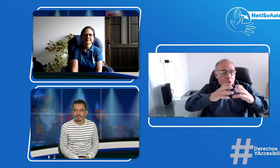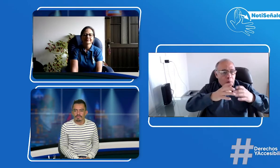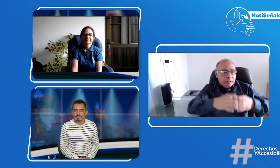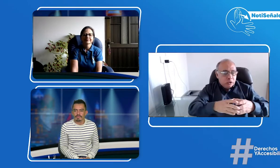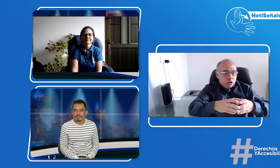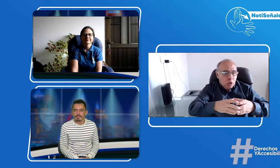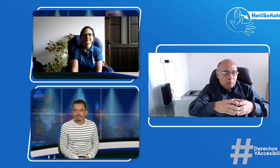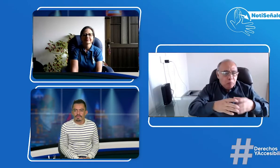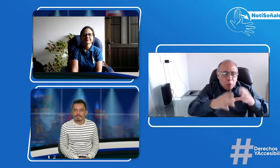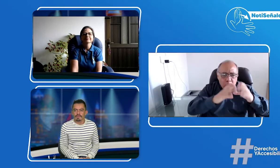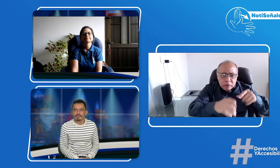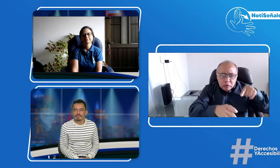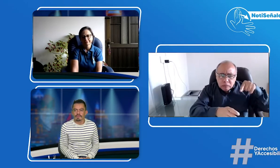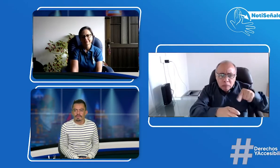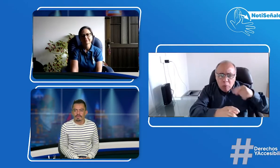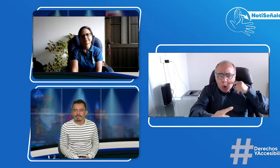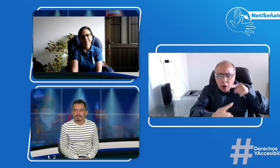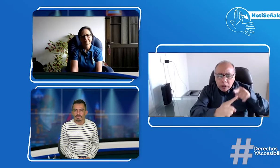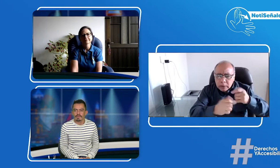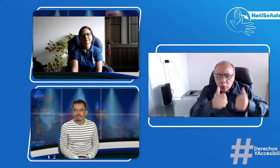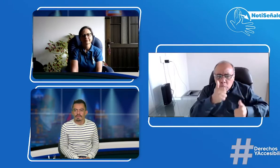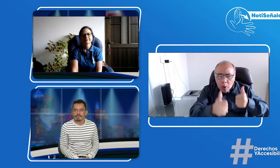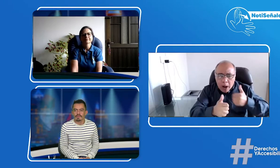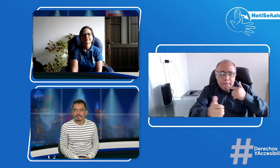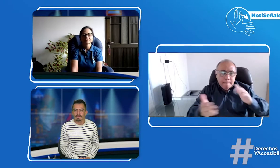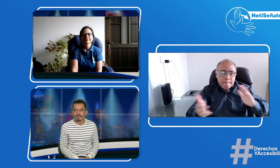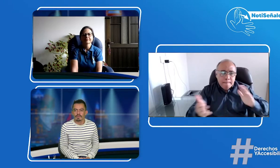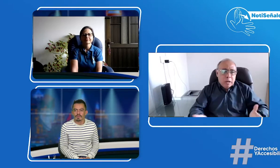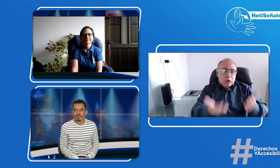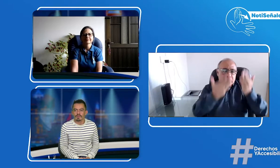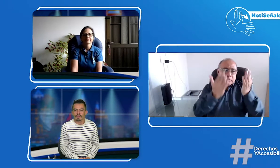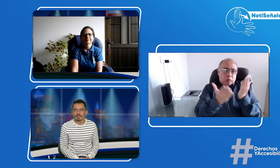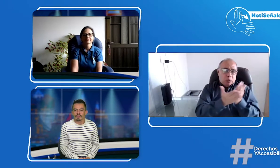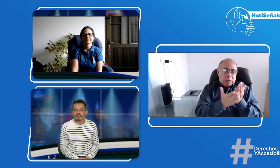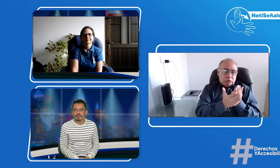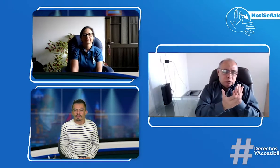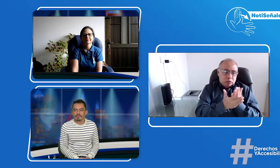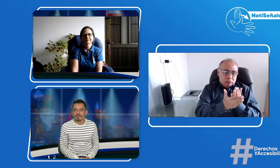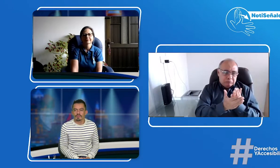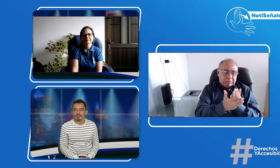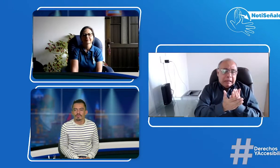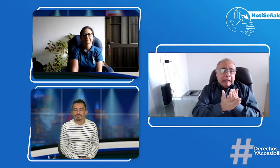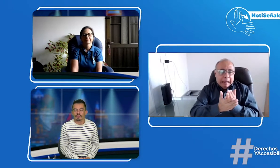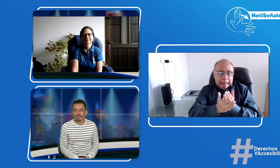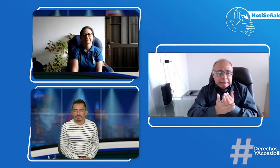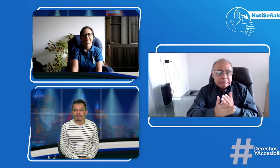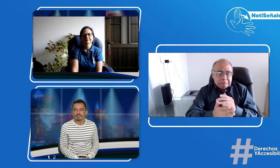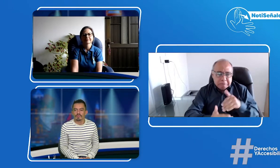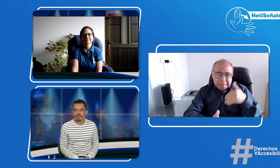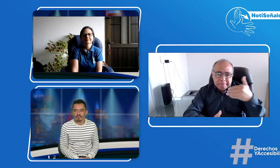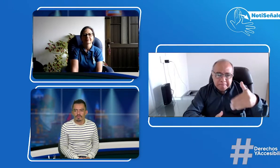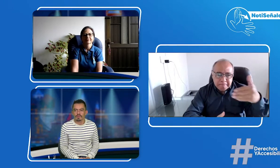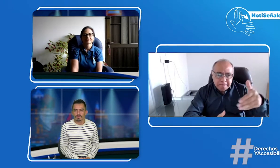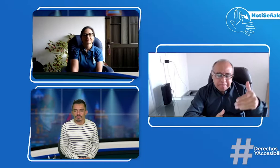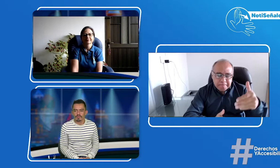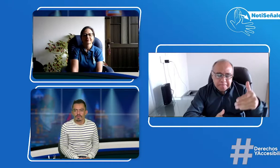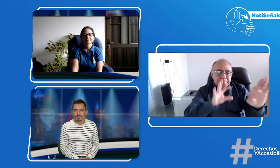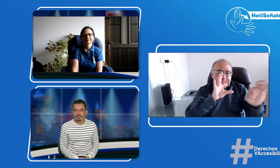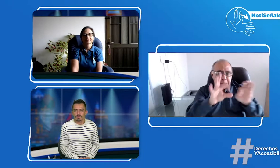es con la creación de esta comisión o de este comité es que vaya el mejoramiento de la educación y esto